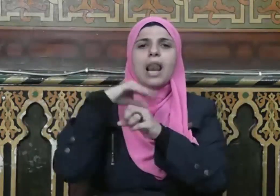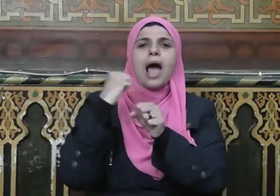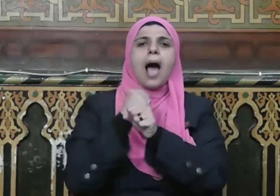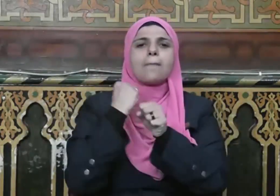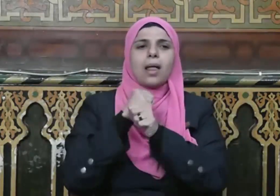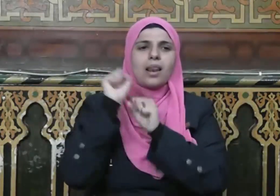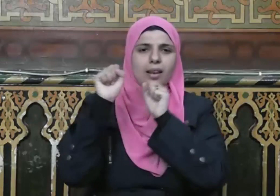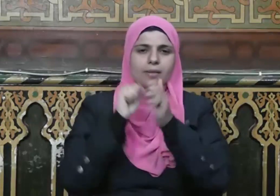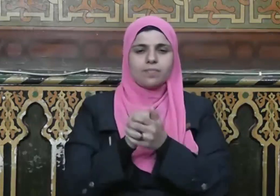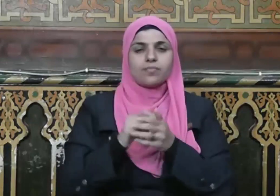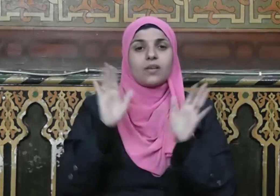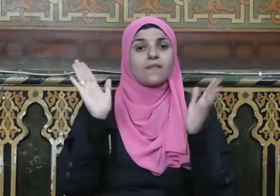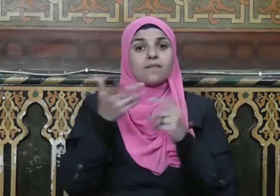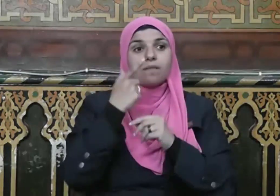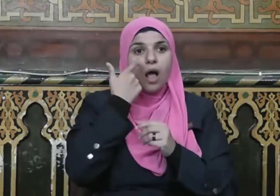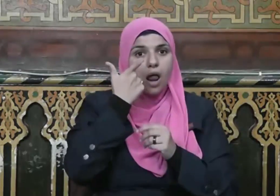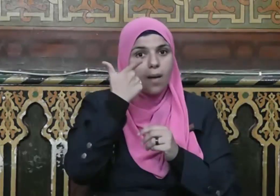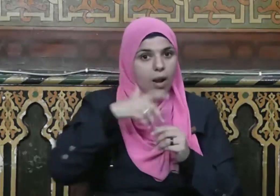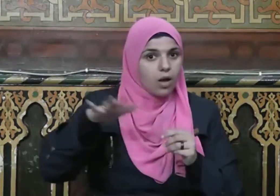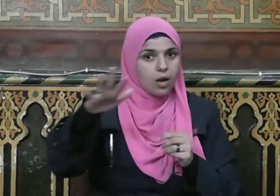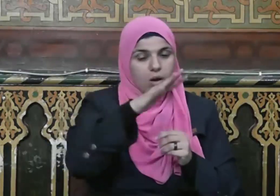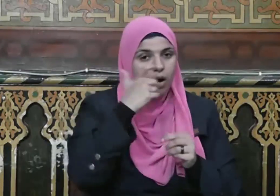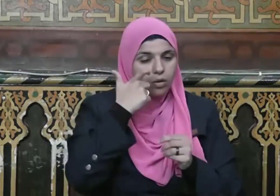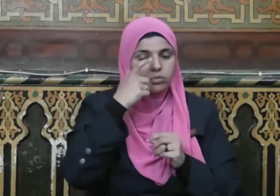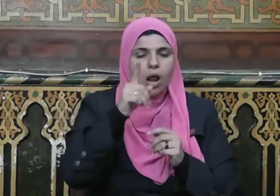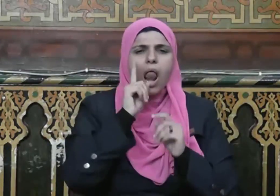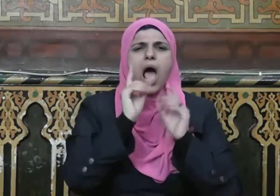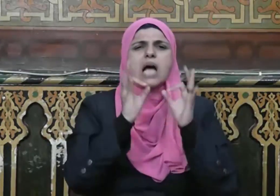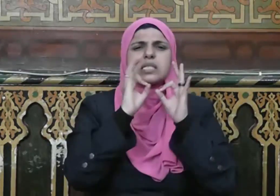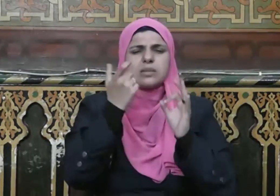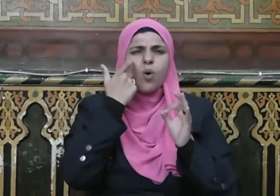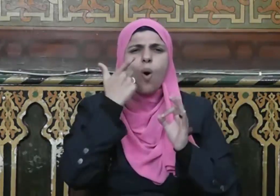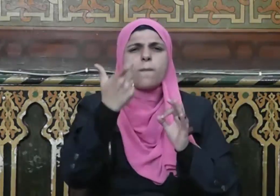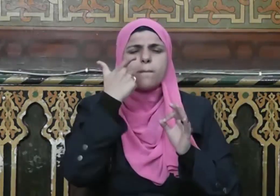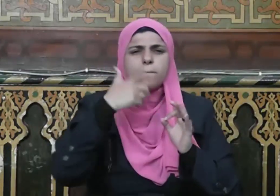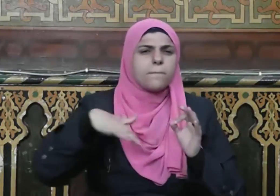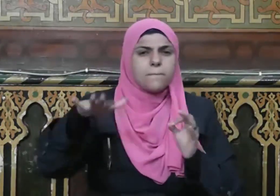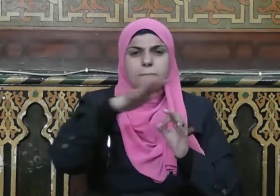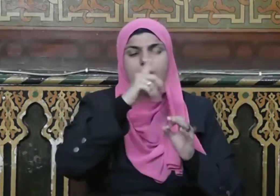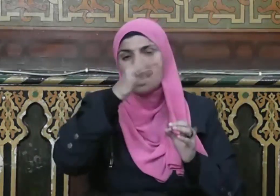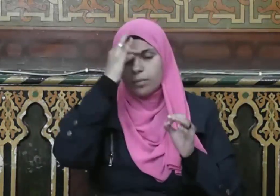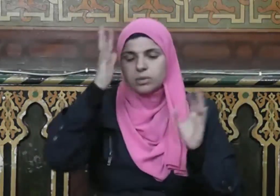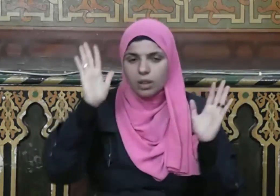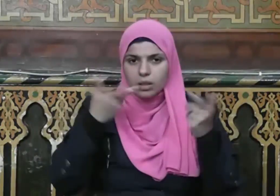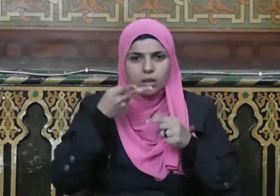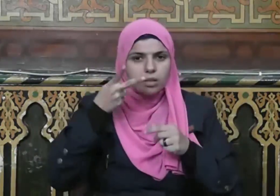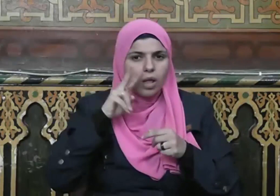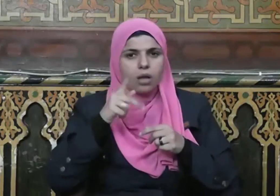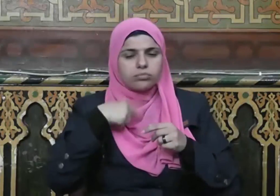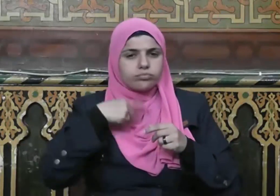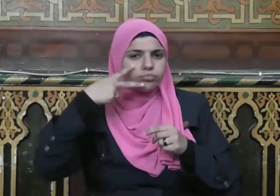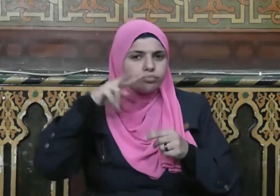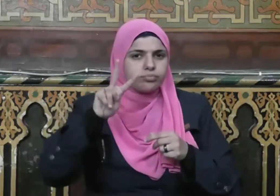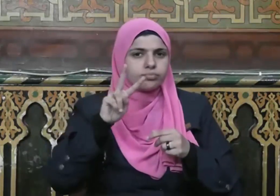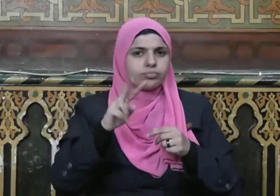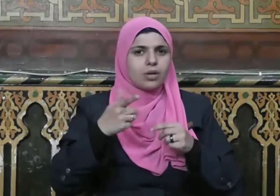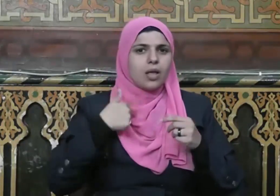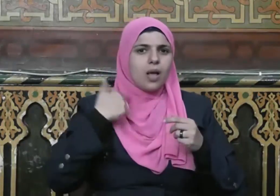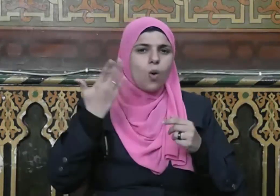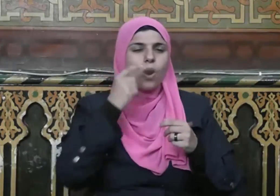فليحذر أشد الحذر من الإنخداع بثناء الناس عليه